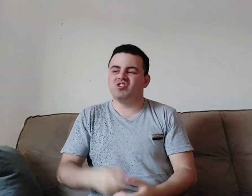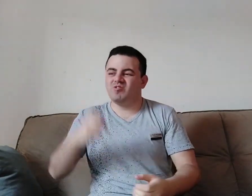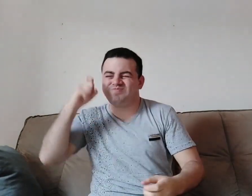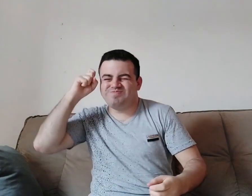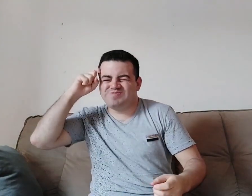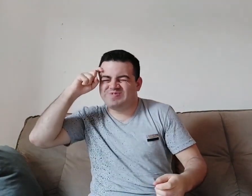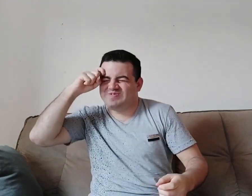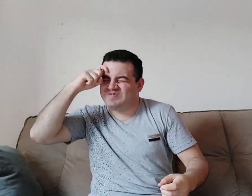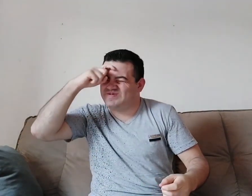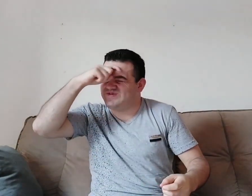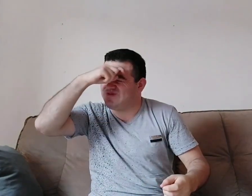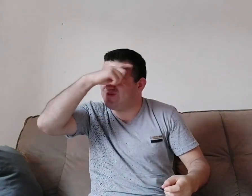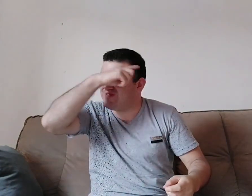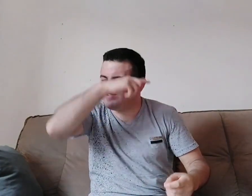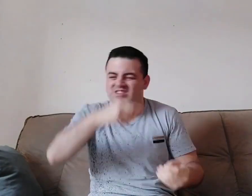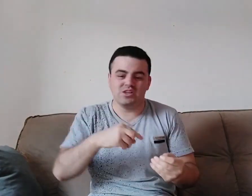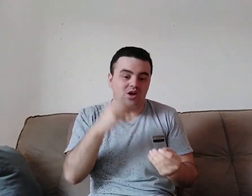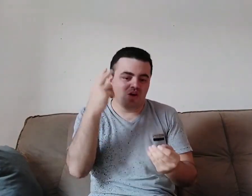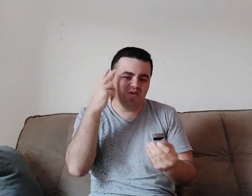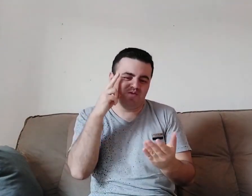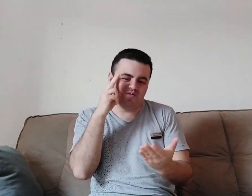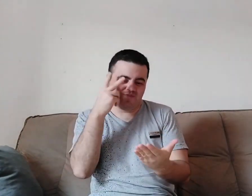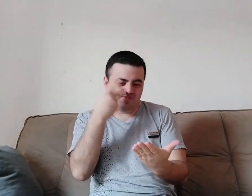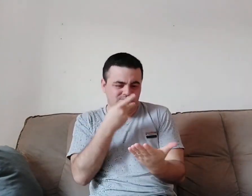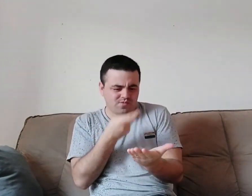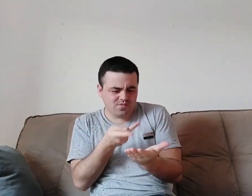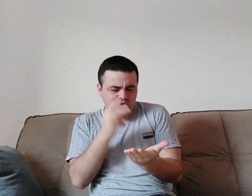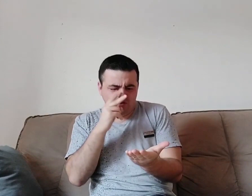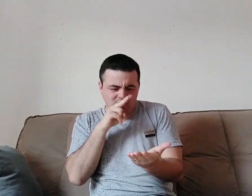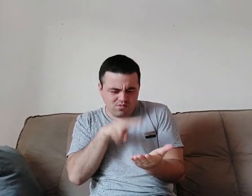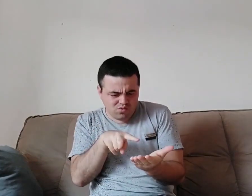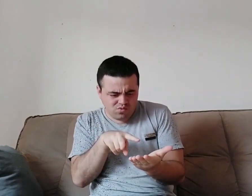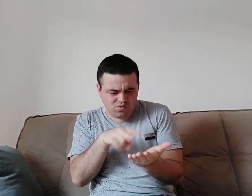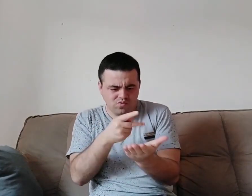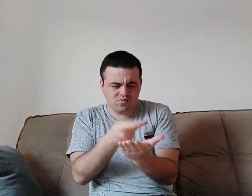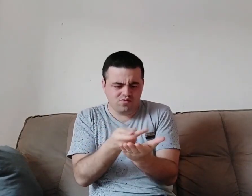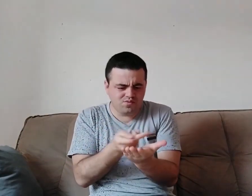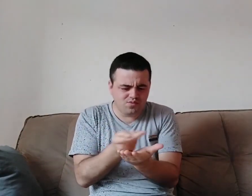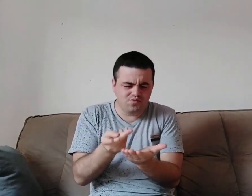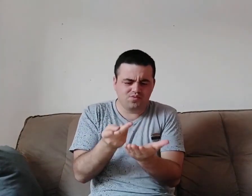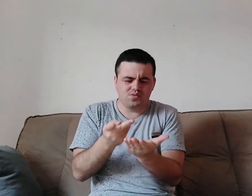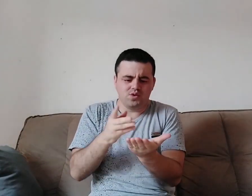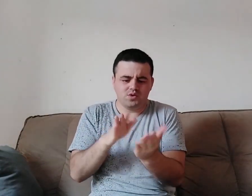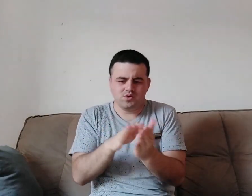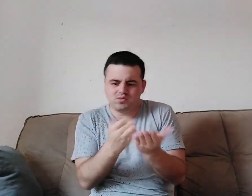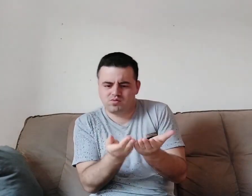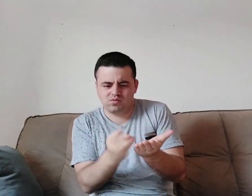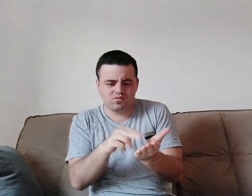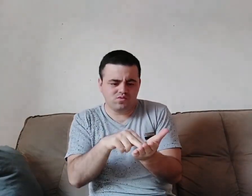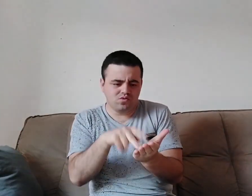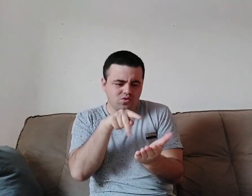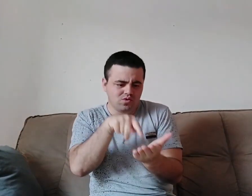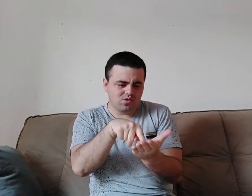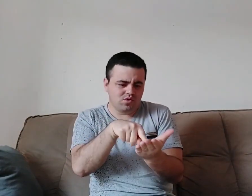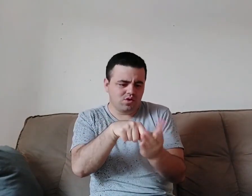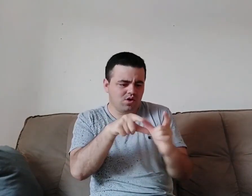então eu começava a estudar por meio de apostilas de Libras, mas era muito